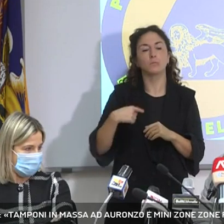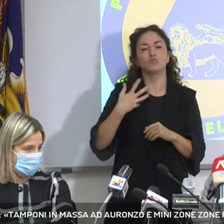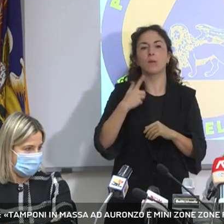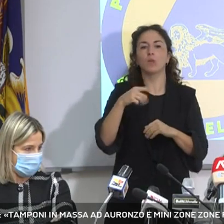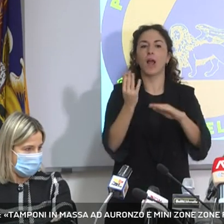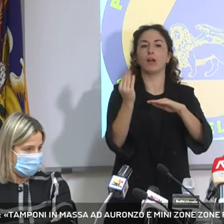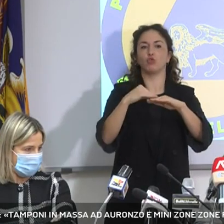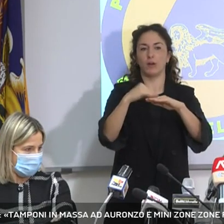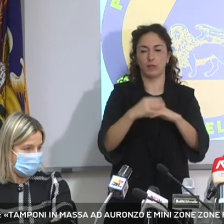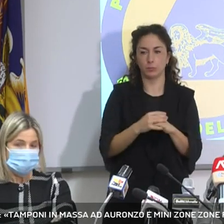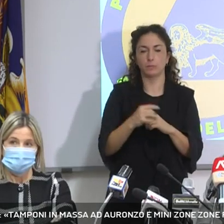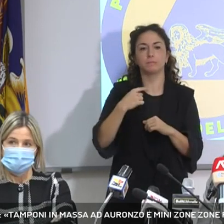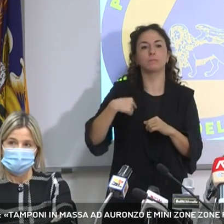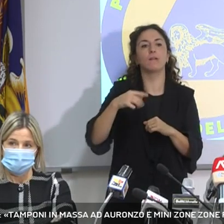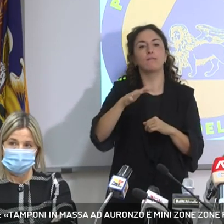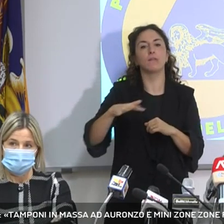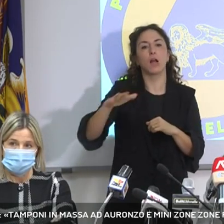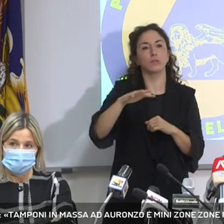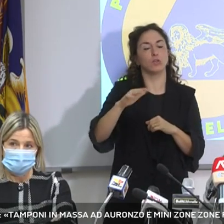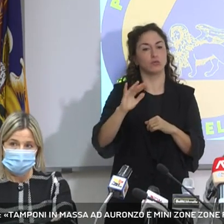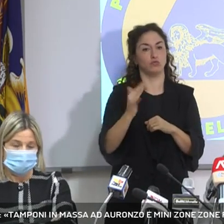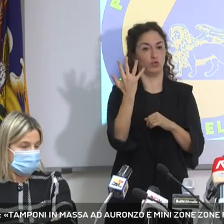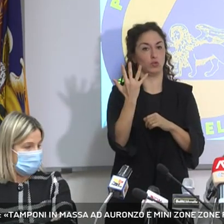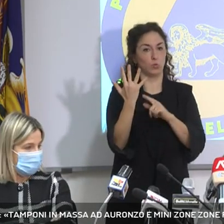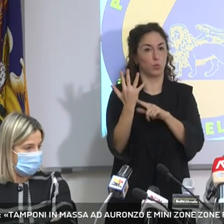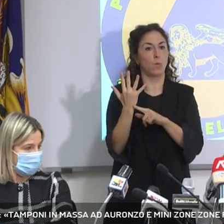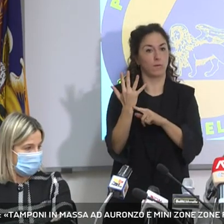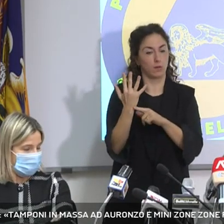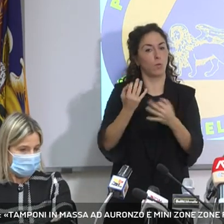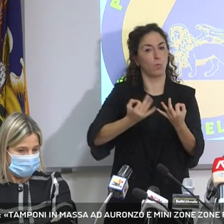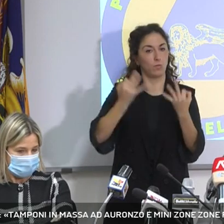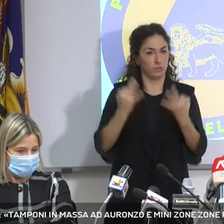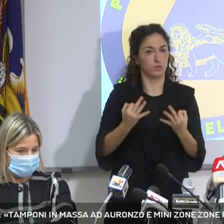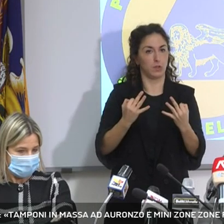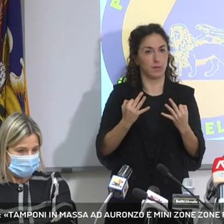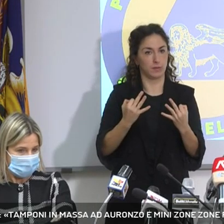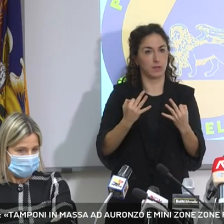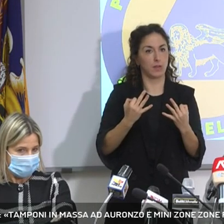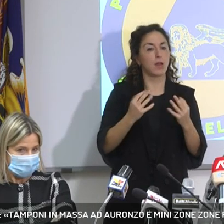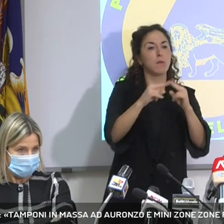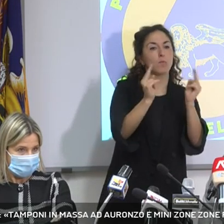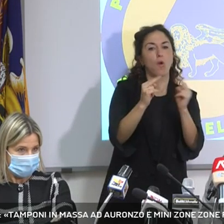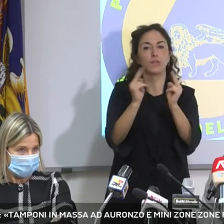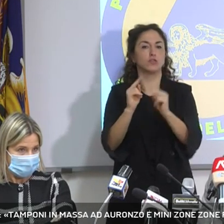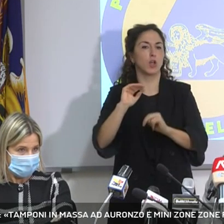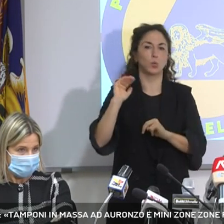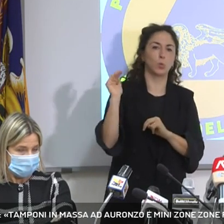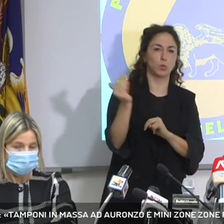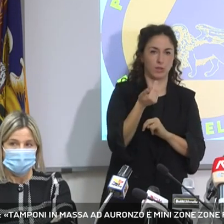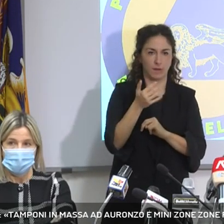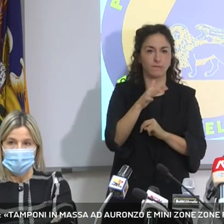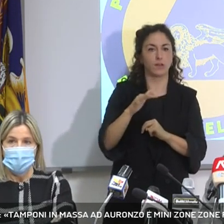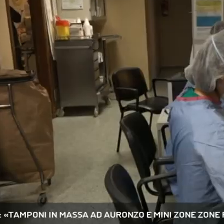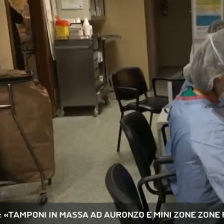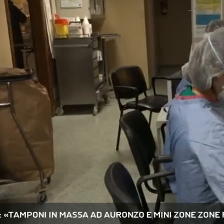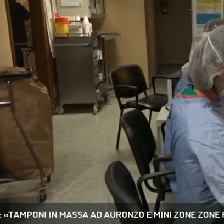Noi siamo in fascia 5, siamo entrati ufficialmente con tutte le province, in fascia 5